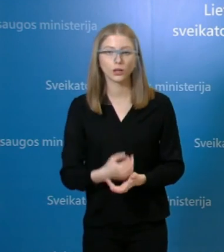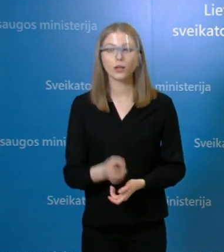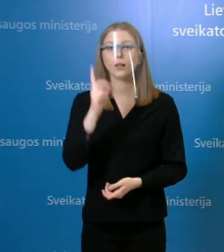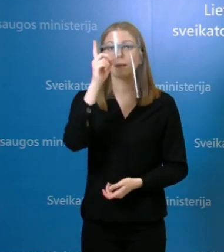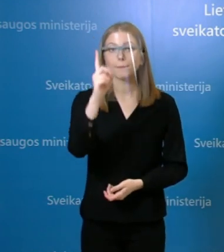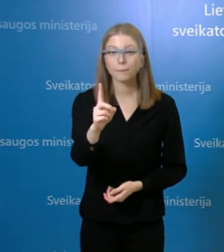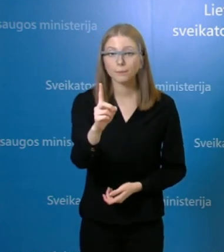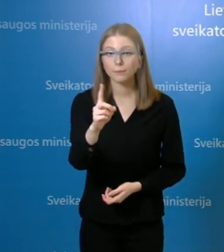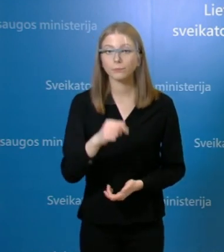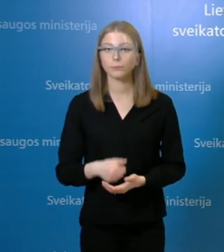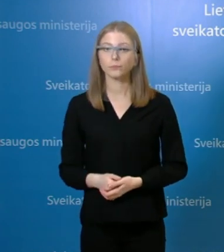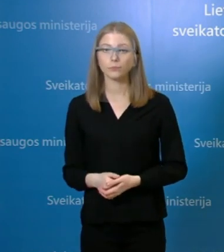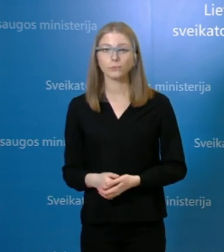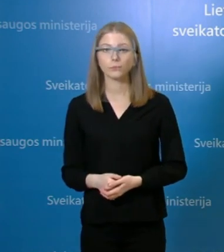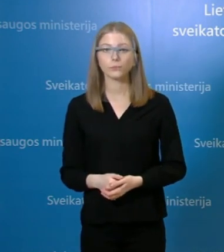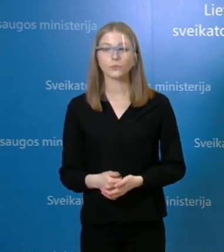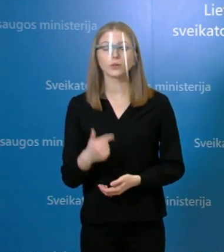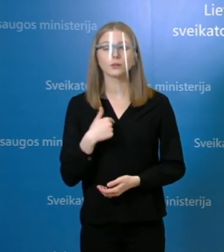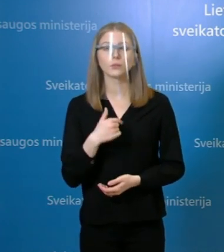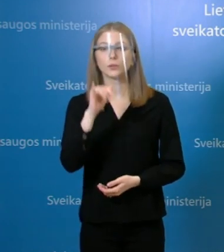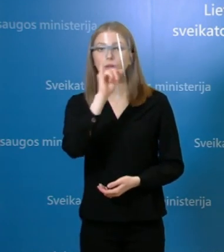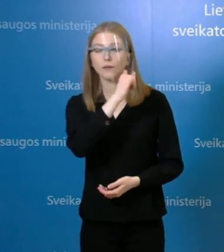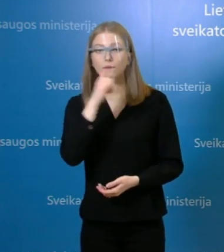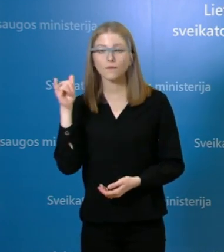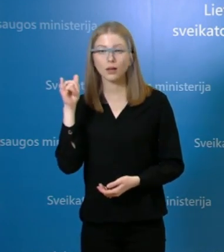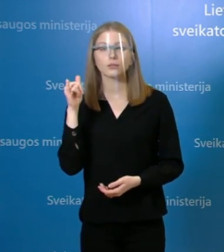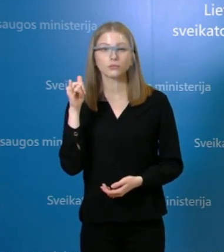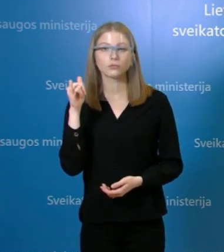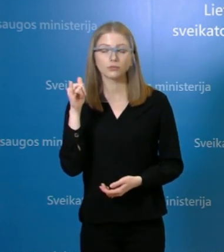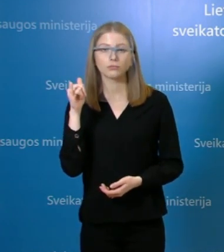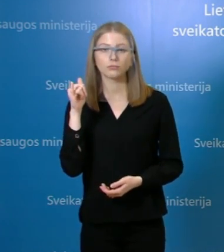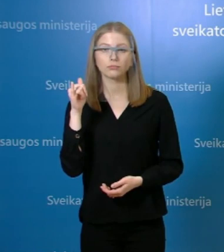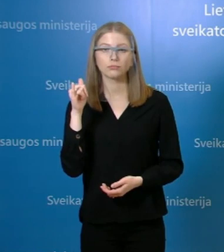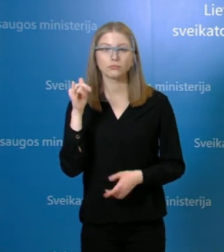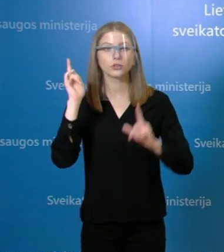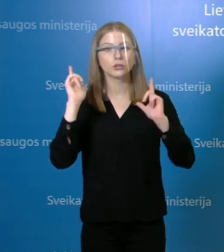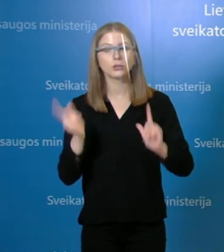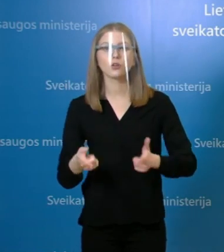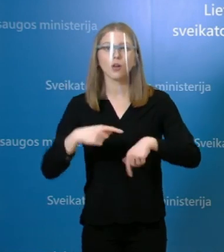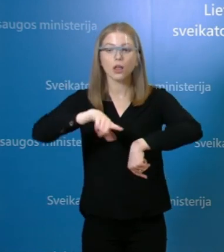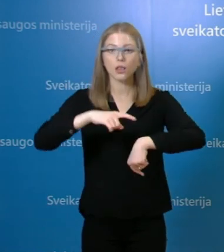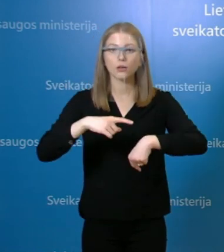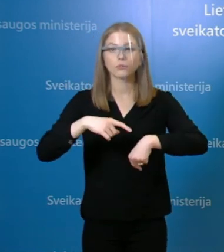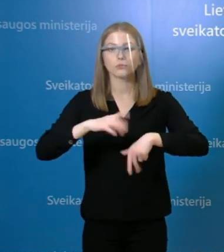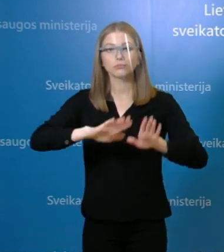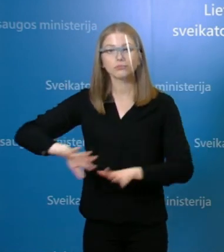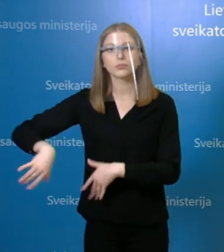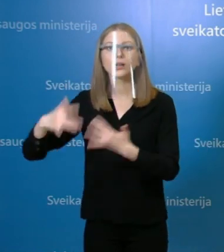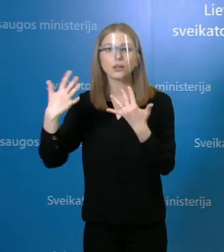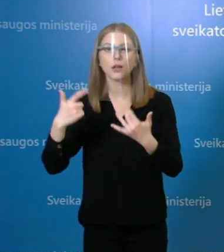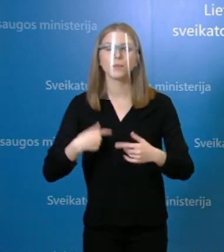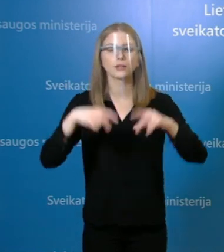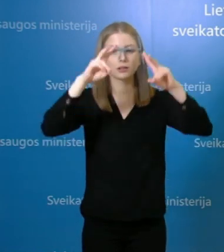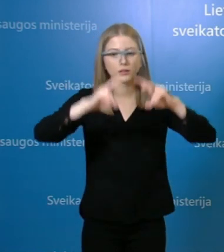dėmesį, kad vis dėl to visą laiką yra vertinama pagal maksimalius inkubacinius periodus visas situacijos vertinimas gali